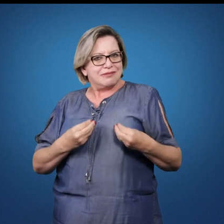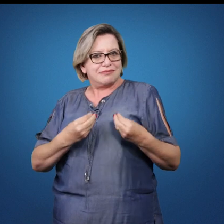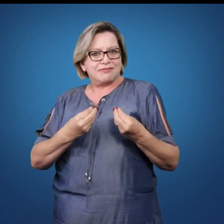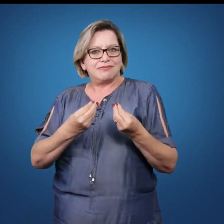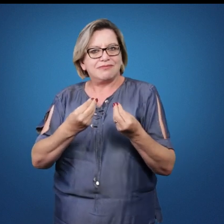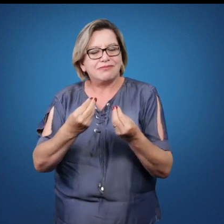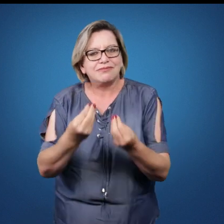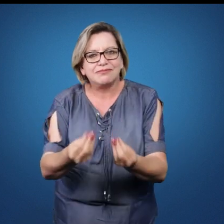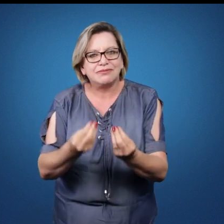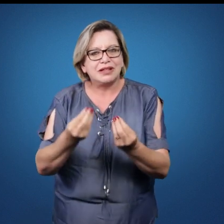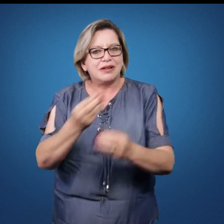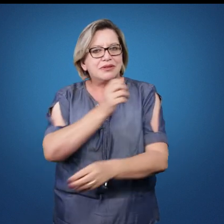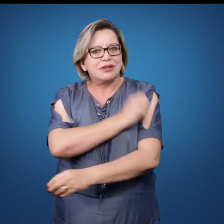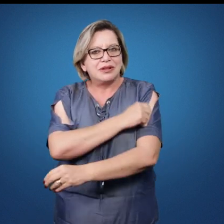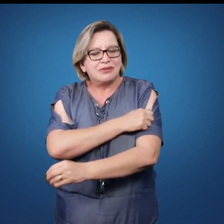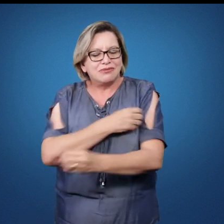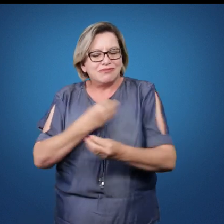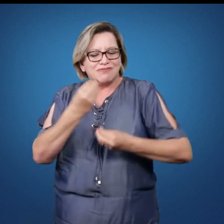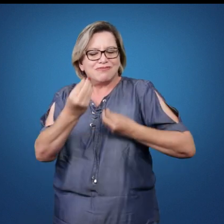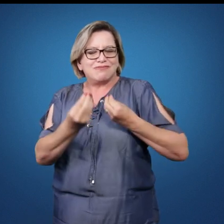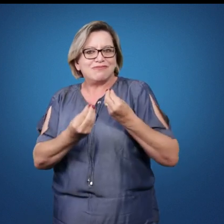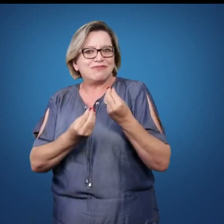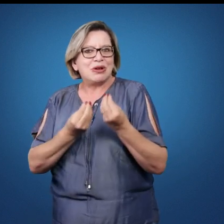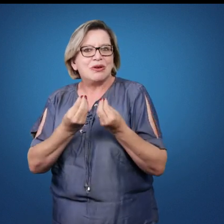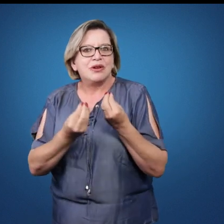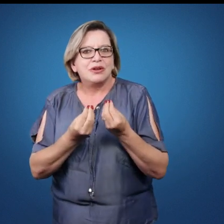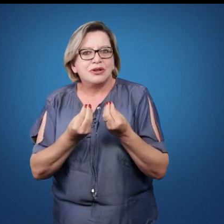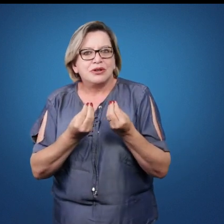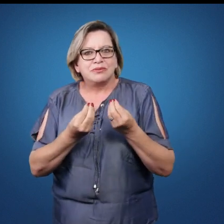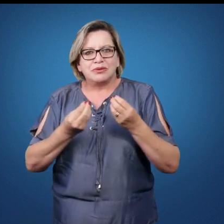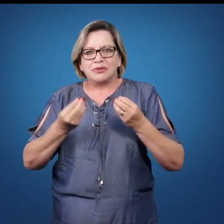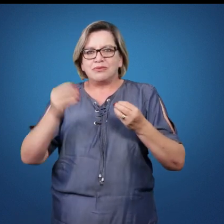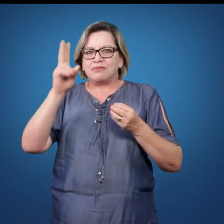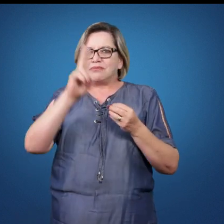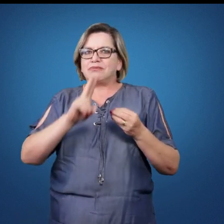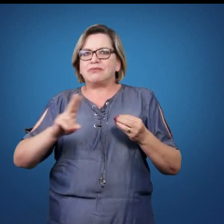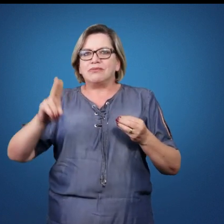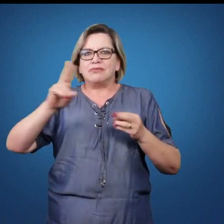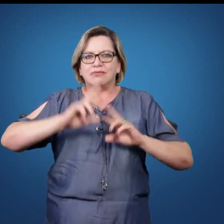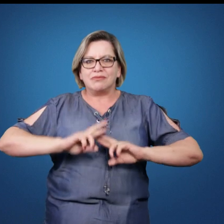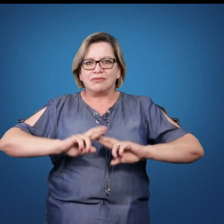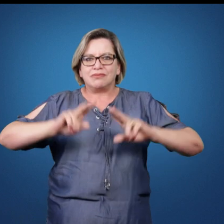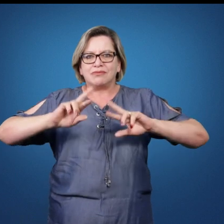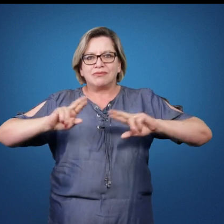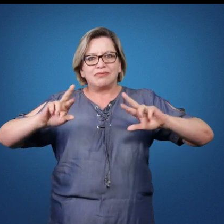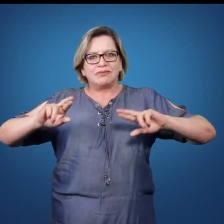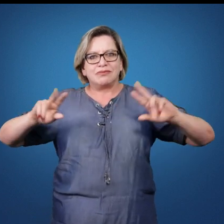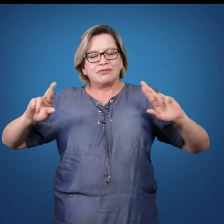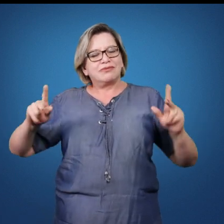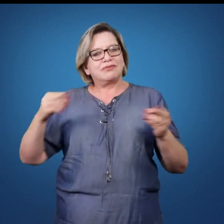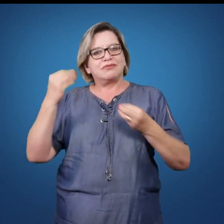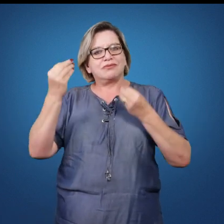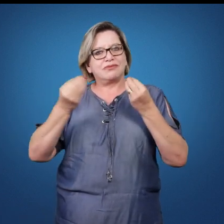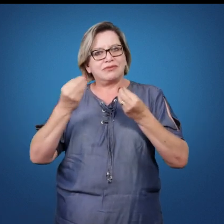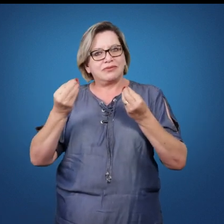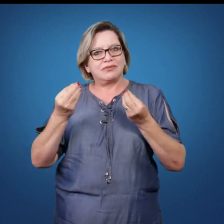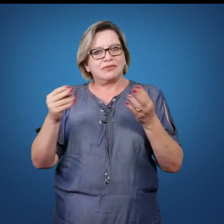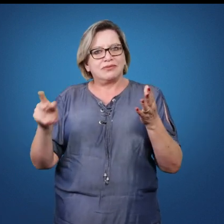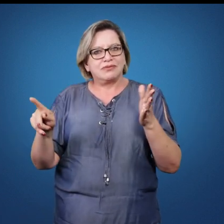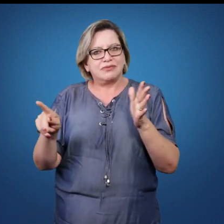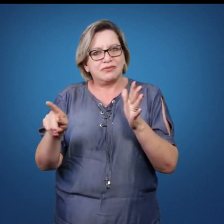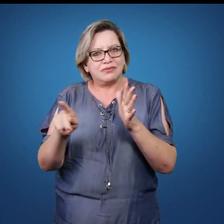situações que explorem essa diversidade, essa diversidade de